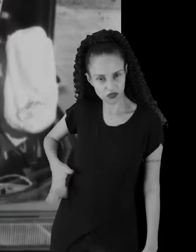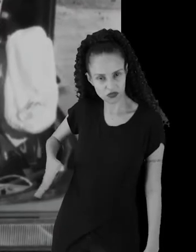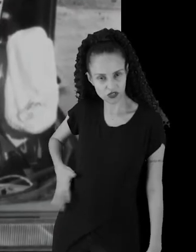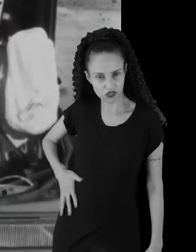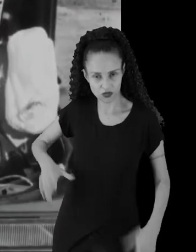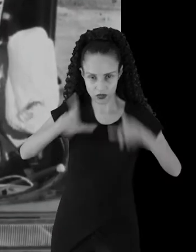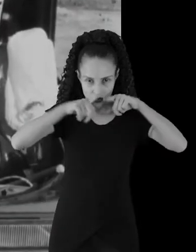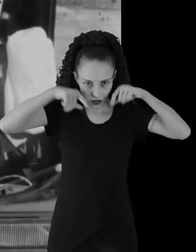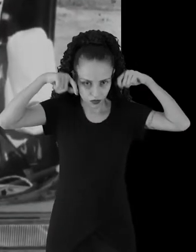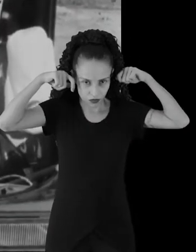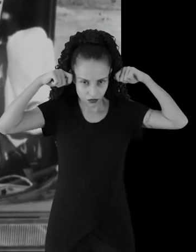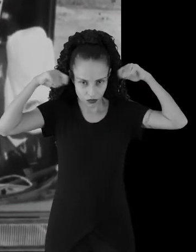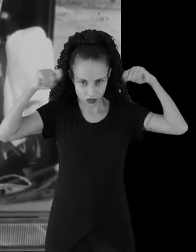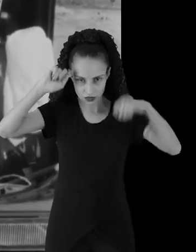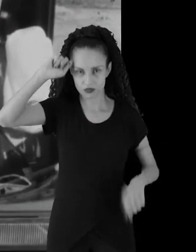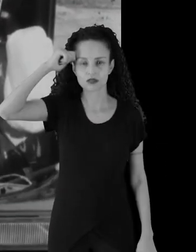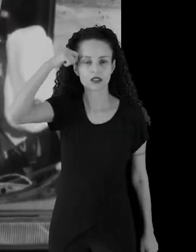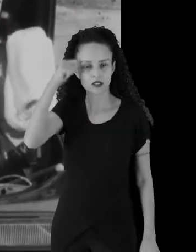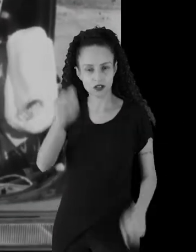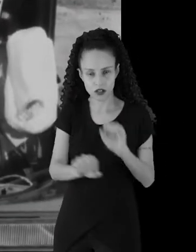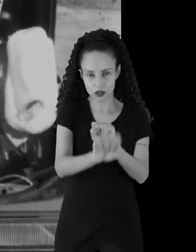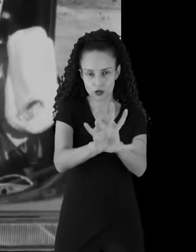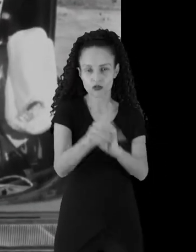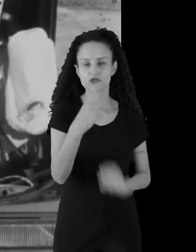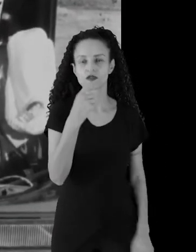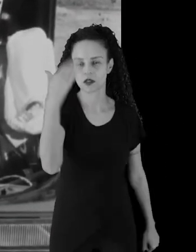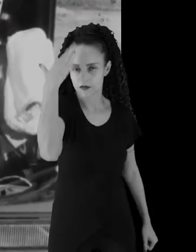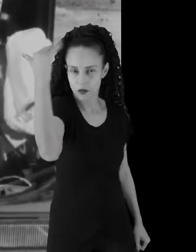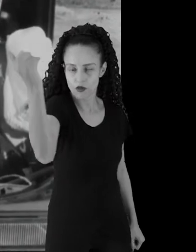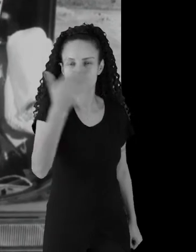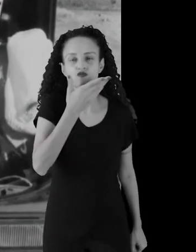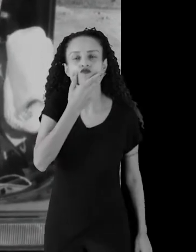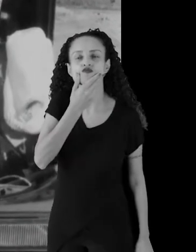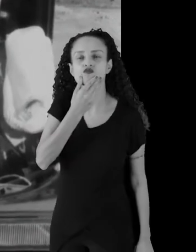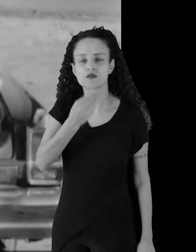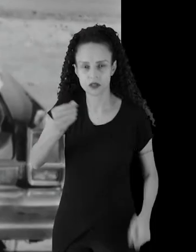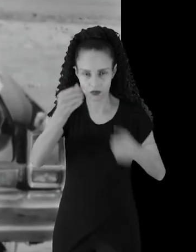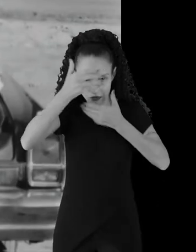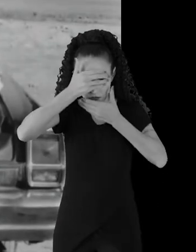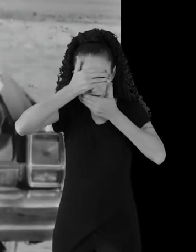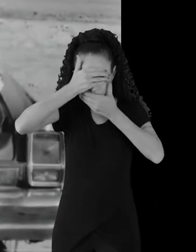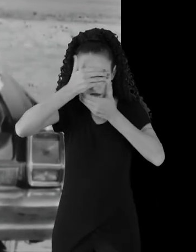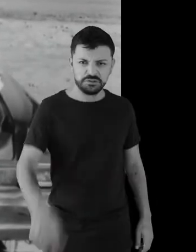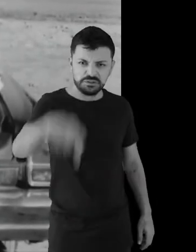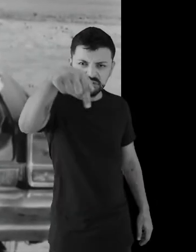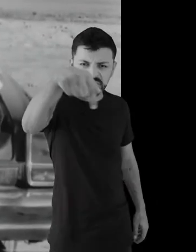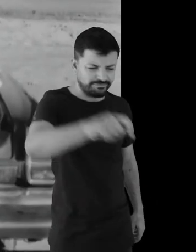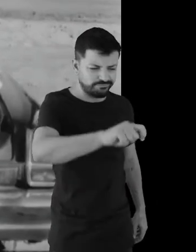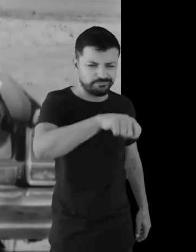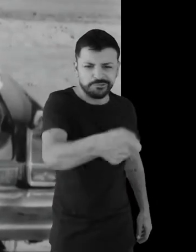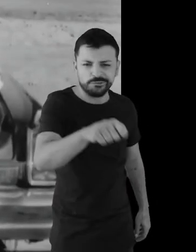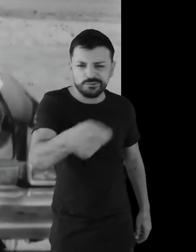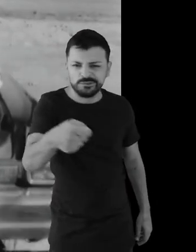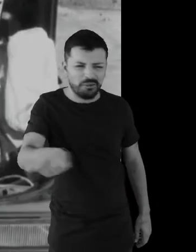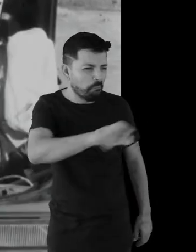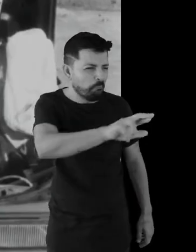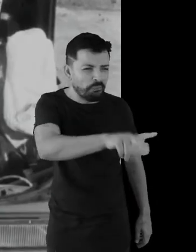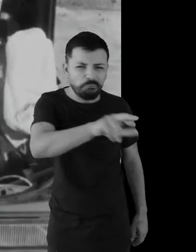Bandido da Máscara Negro da Luz Vermelha. O Popular Homem Mascarado. Sete nomes diferentes, inclusive